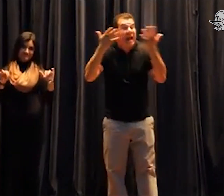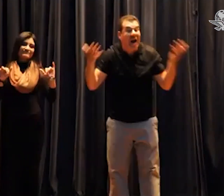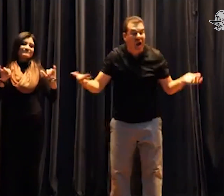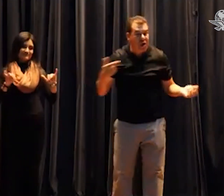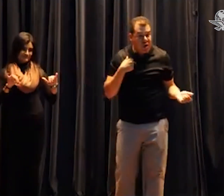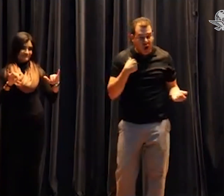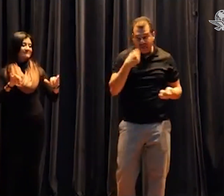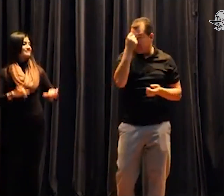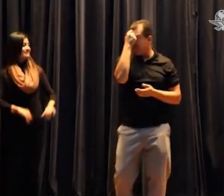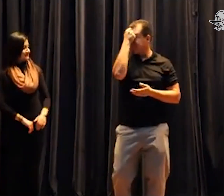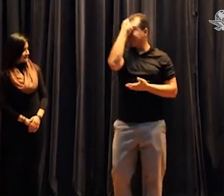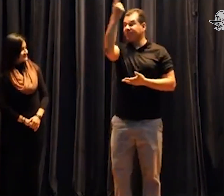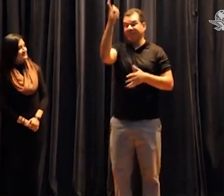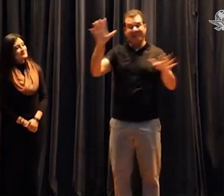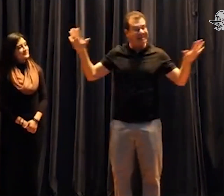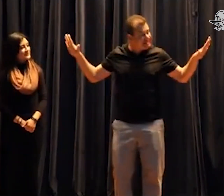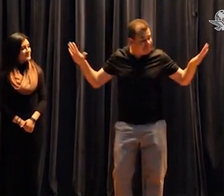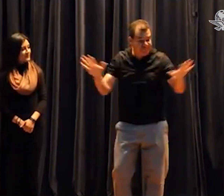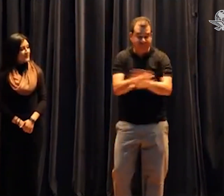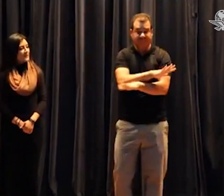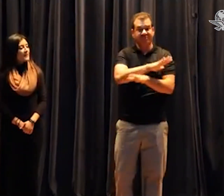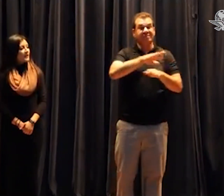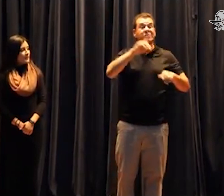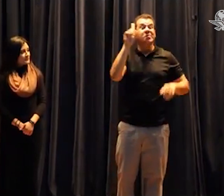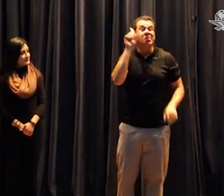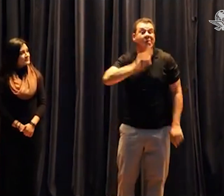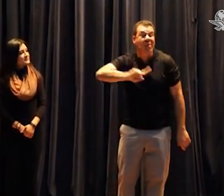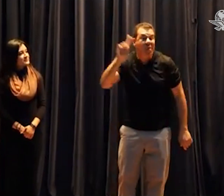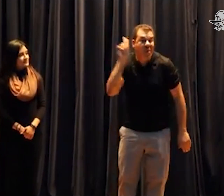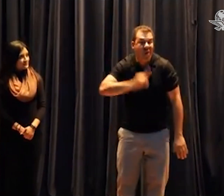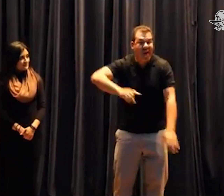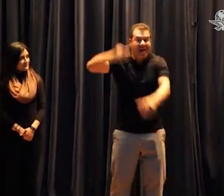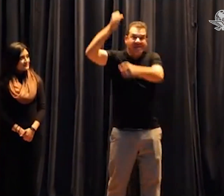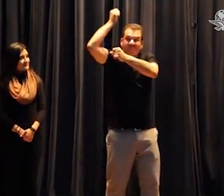en todos lados desde la escuela hasta los espacios de entretenimiento